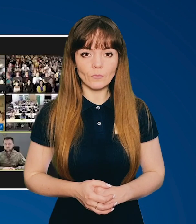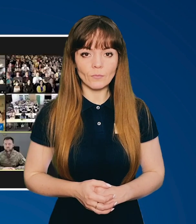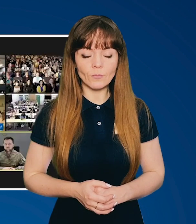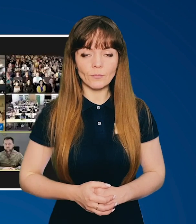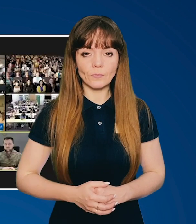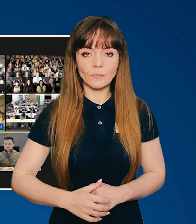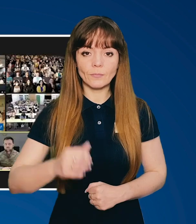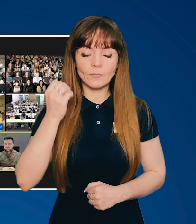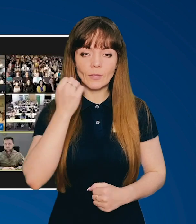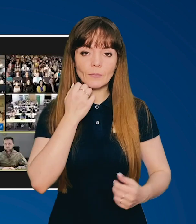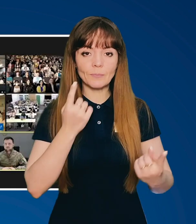Дякую дуже.